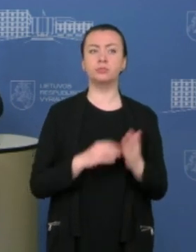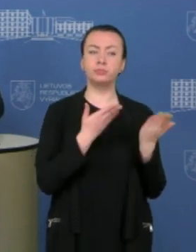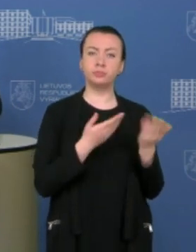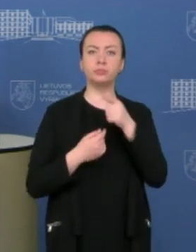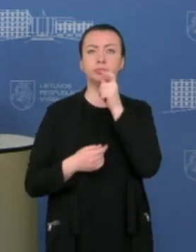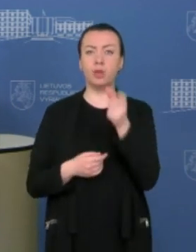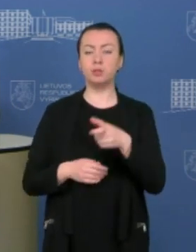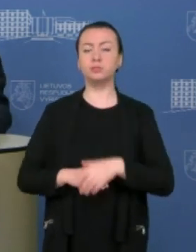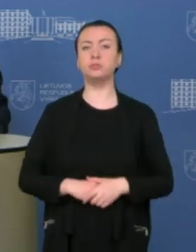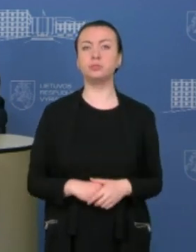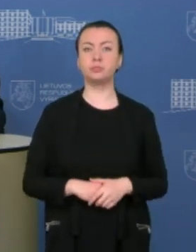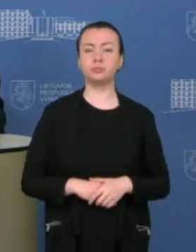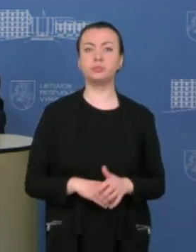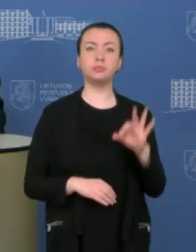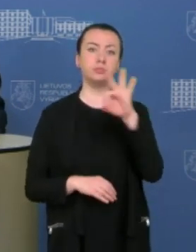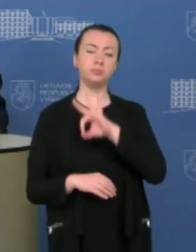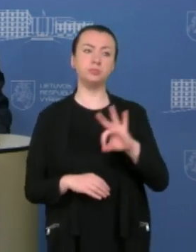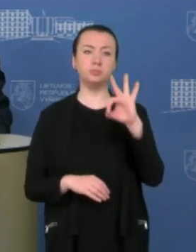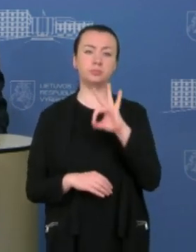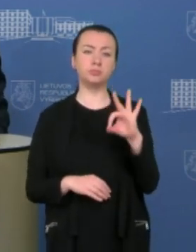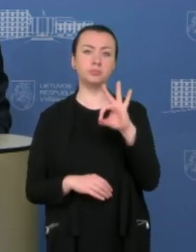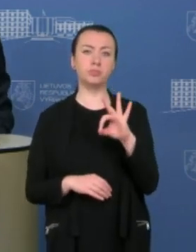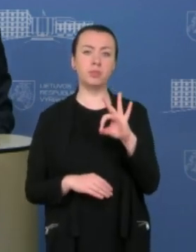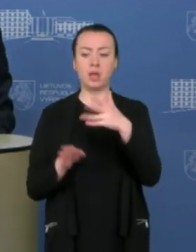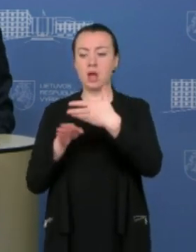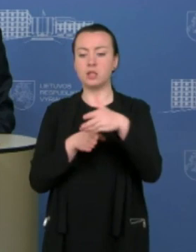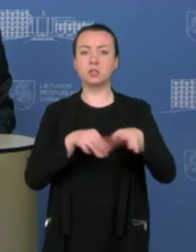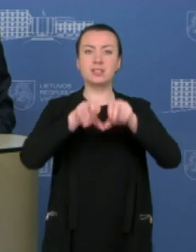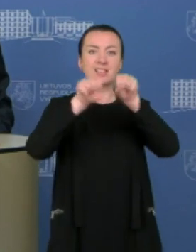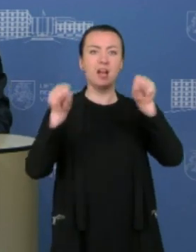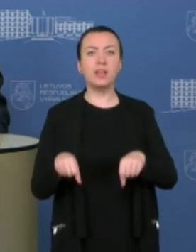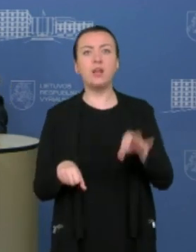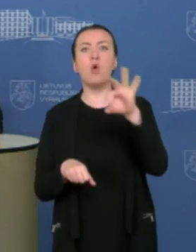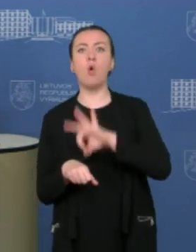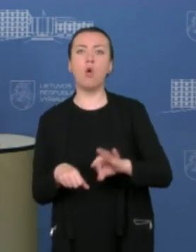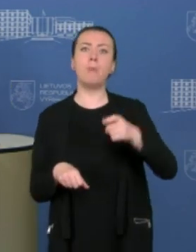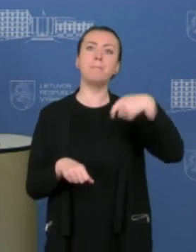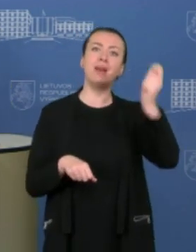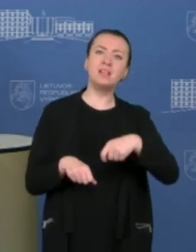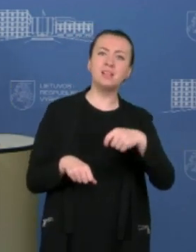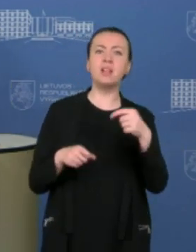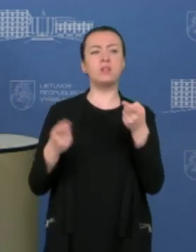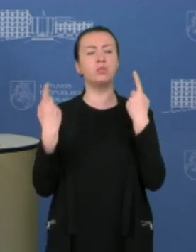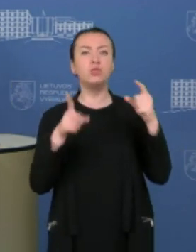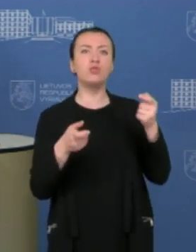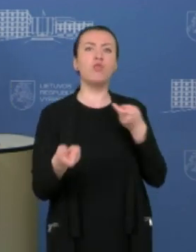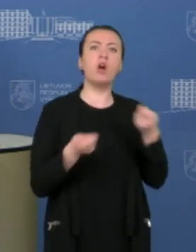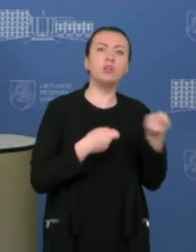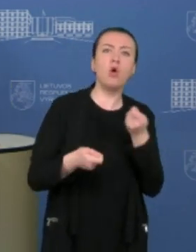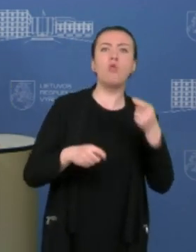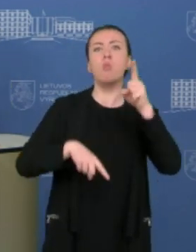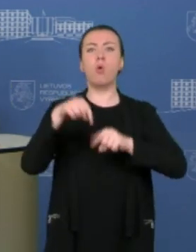Tai dėl, ne, atskiros strategijos būtent dėl vadovų ar kitų